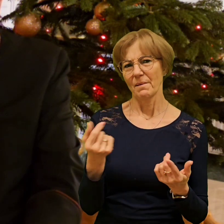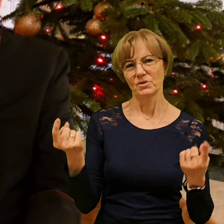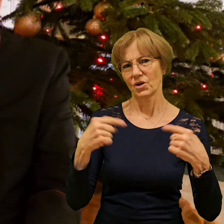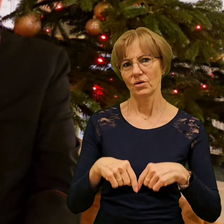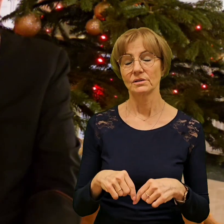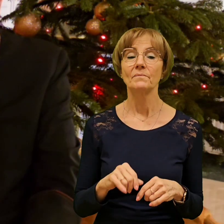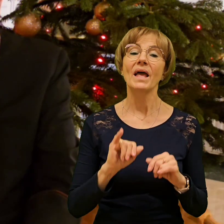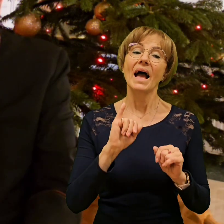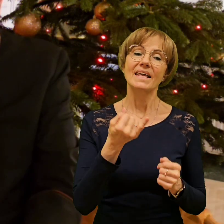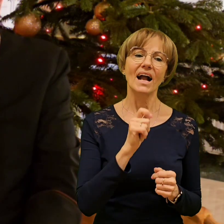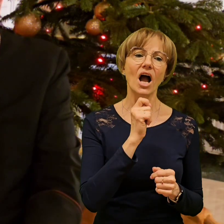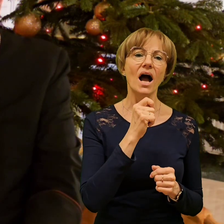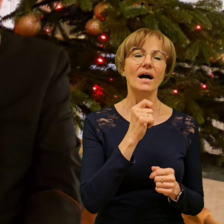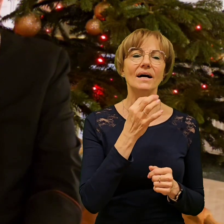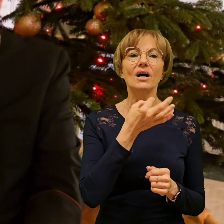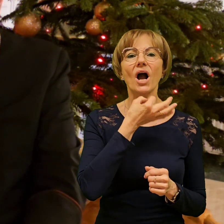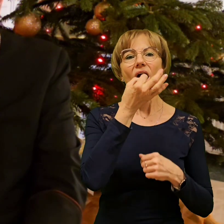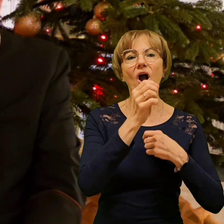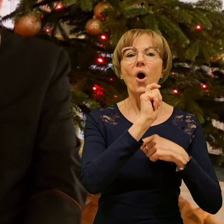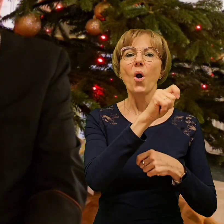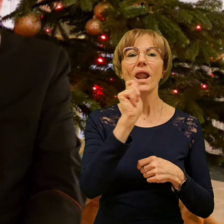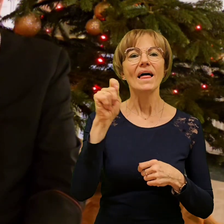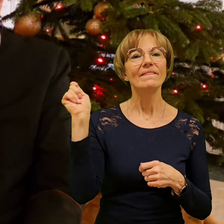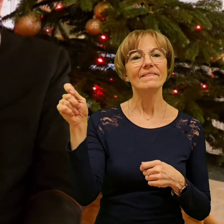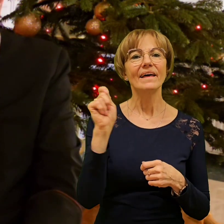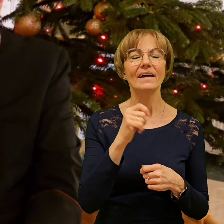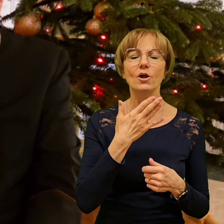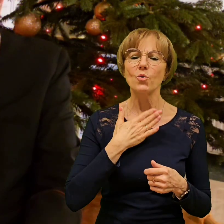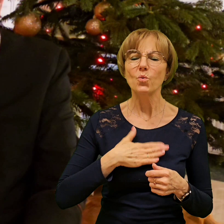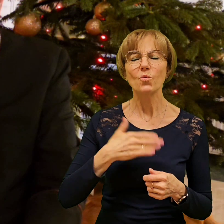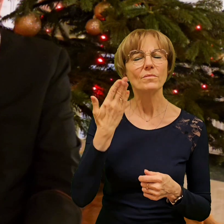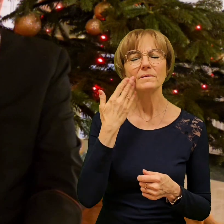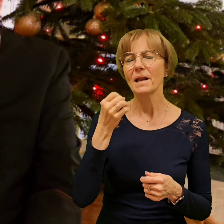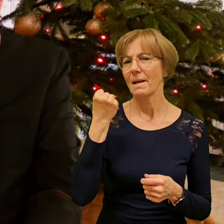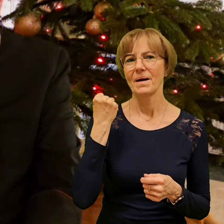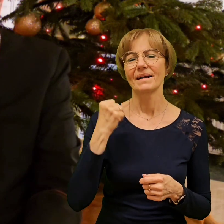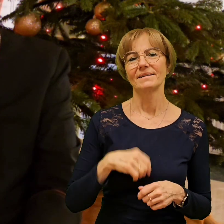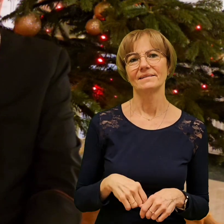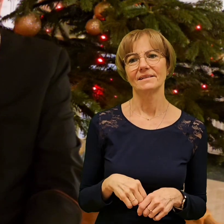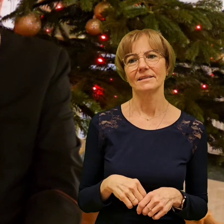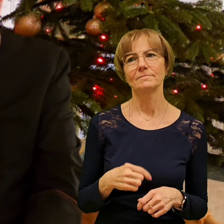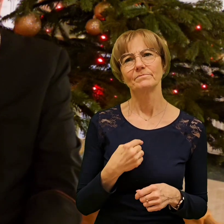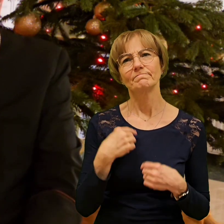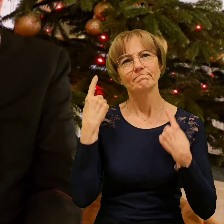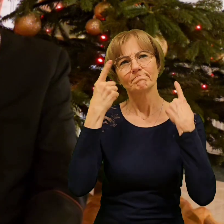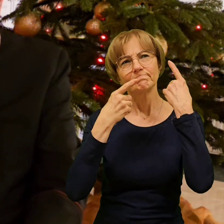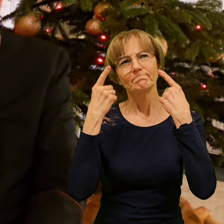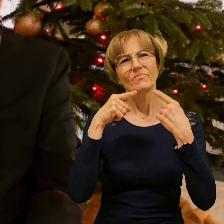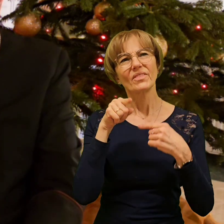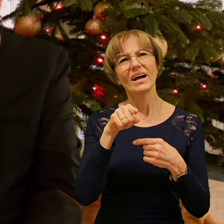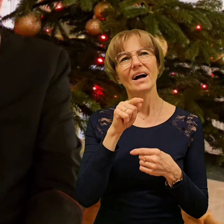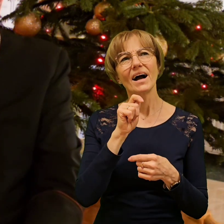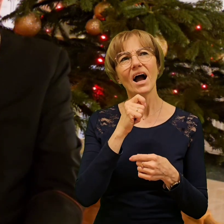ksiądz arcybiskup tak najbardziej? Ja myślę, że taka kolęda najbardziej